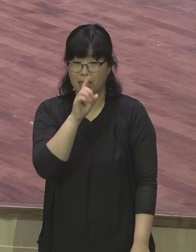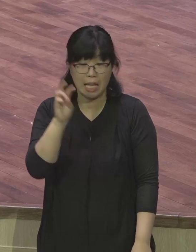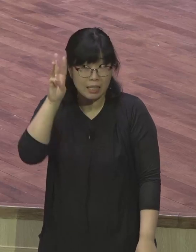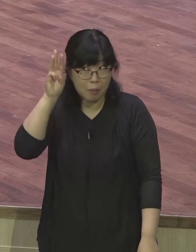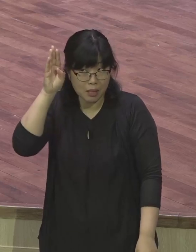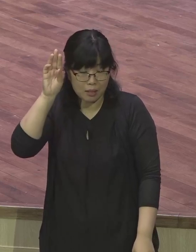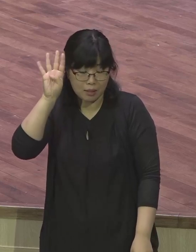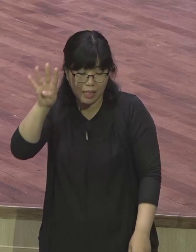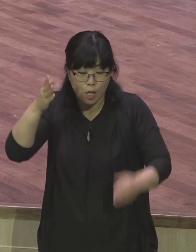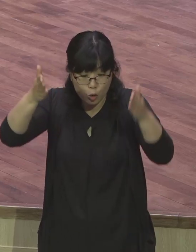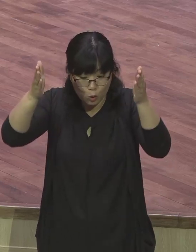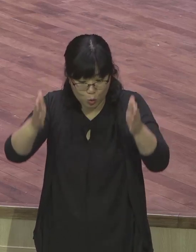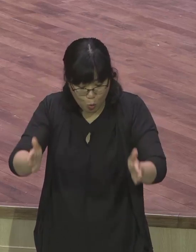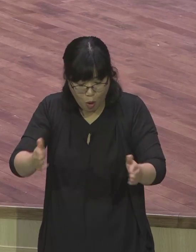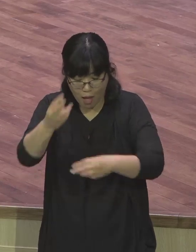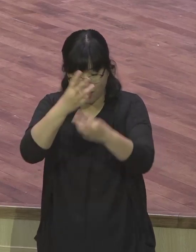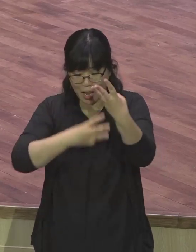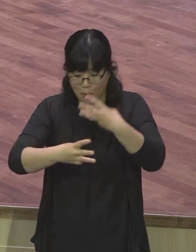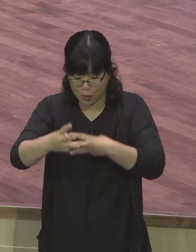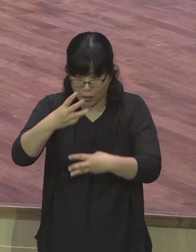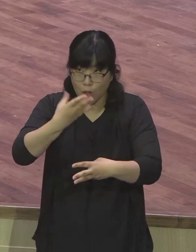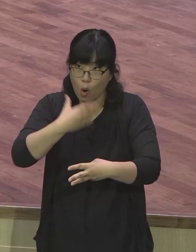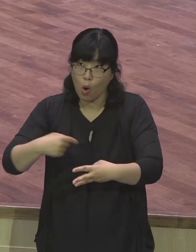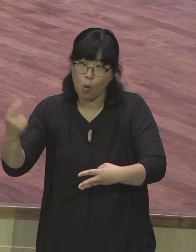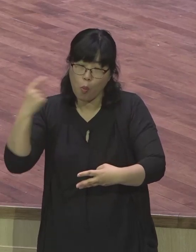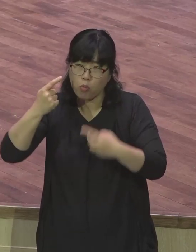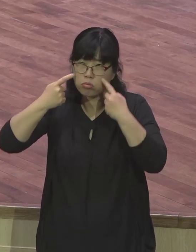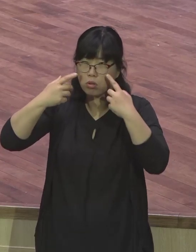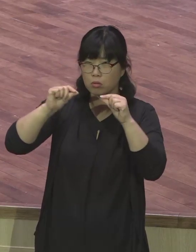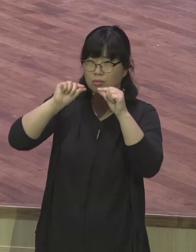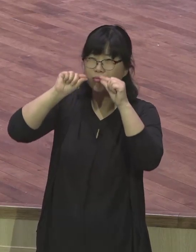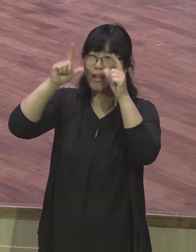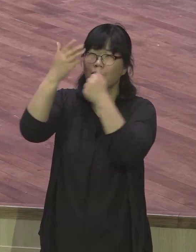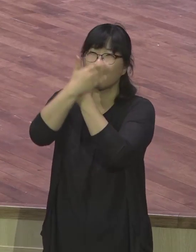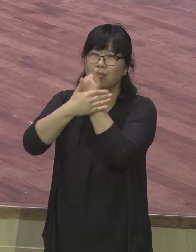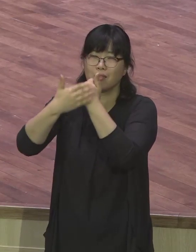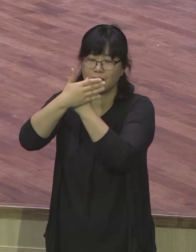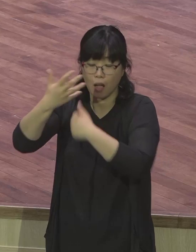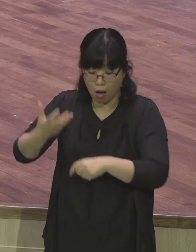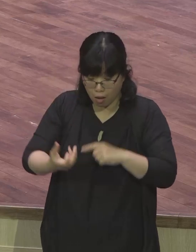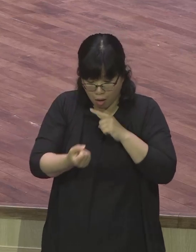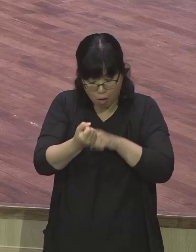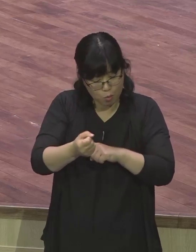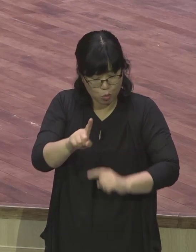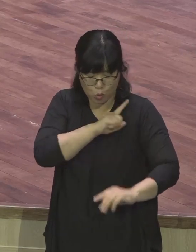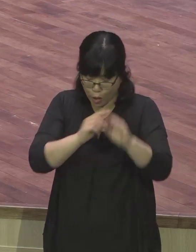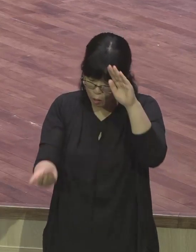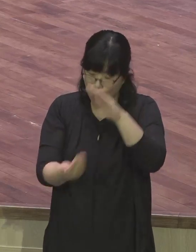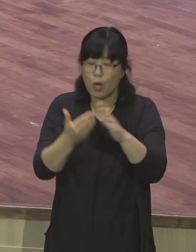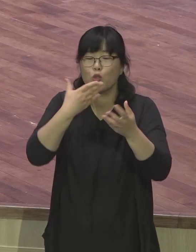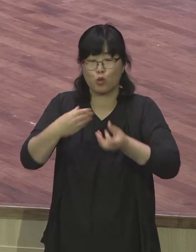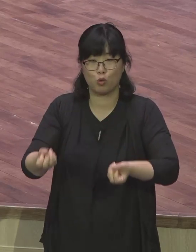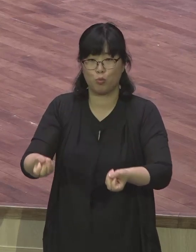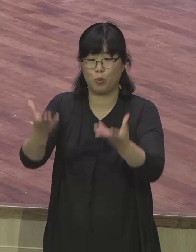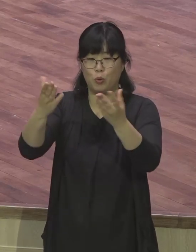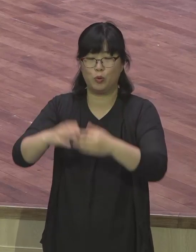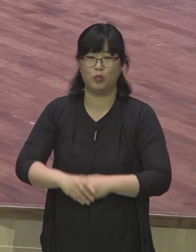복음되어지는 시간표가 온다면 그것만큼 소중한 것은 없는 것입니다 우리 성대님들이 이러한 영적인